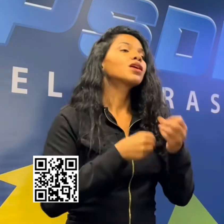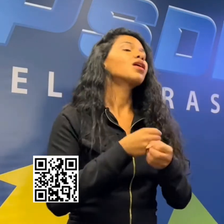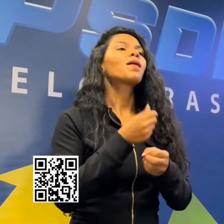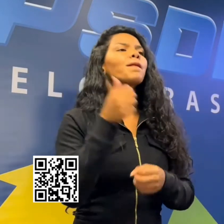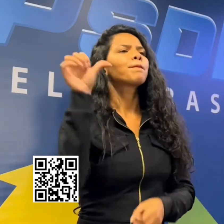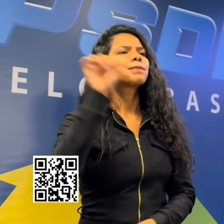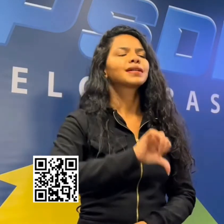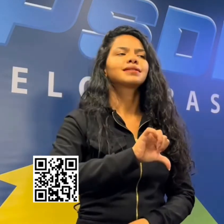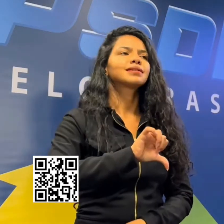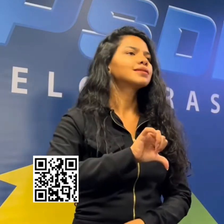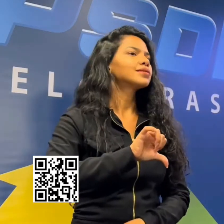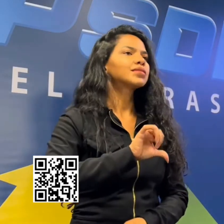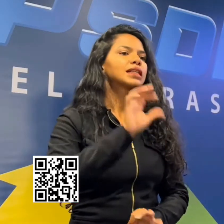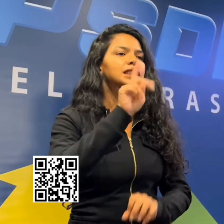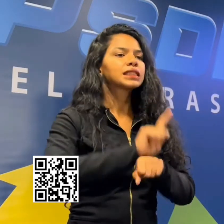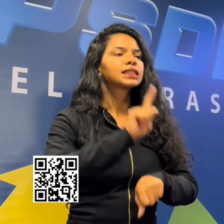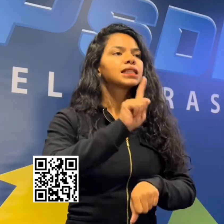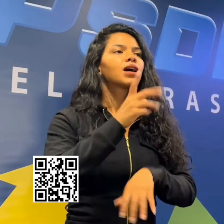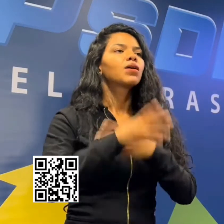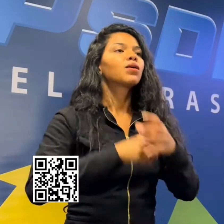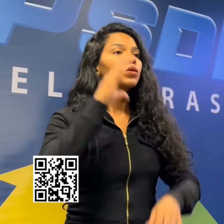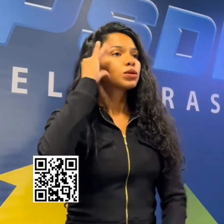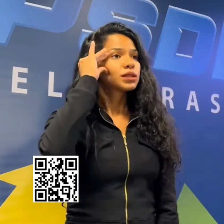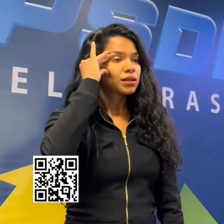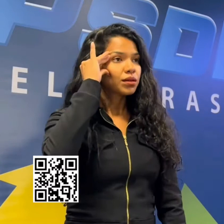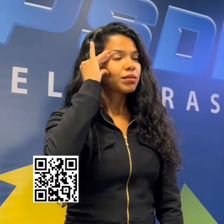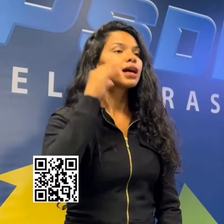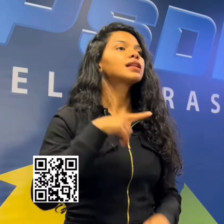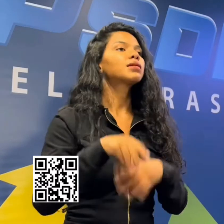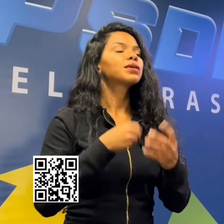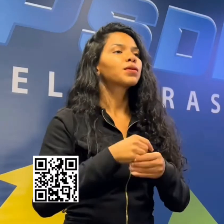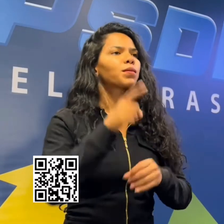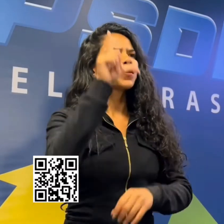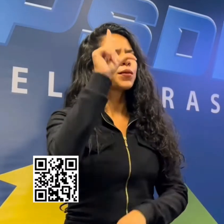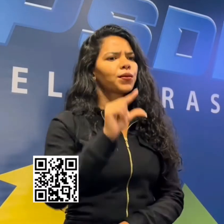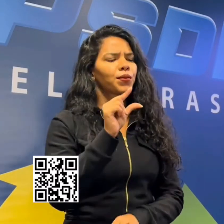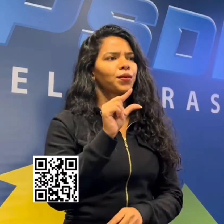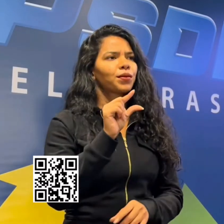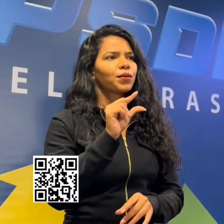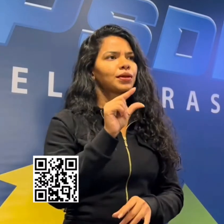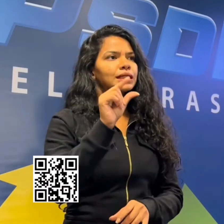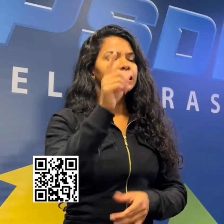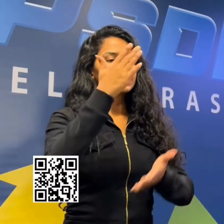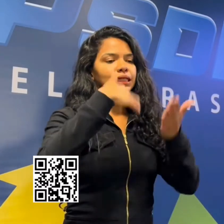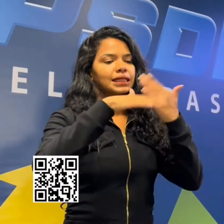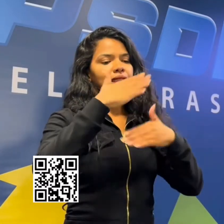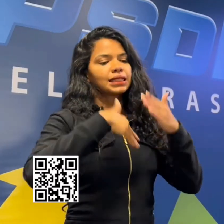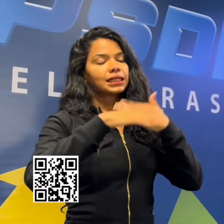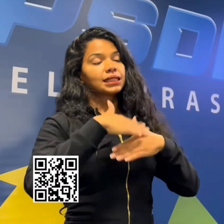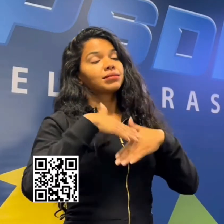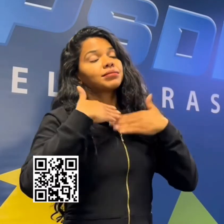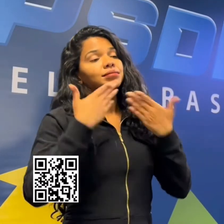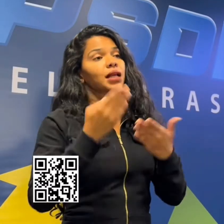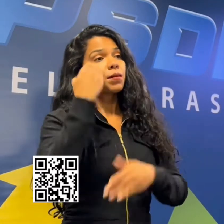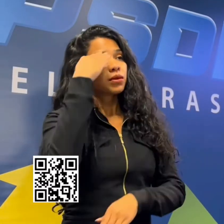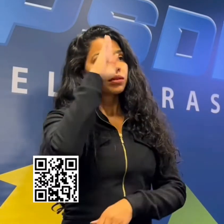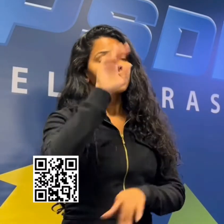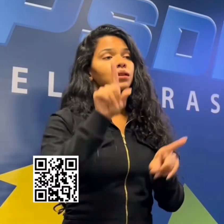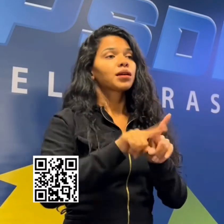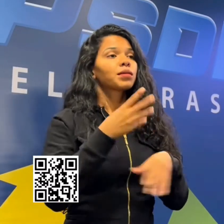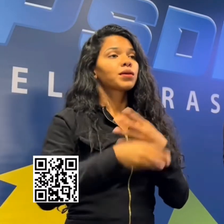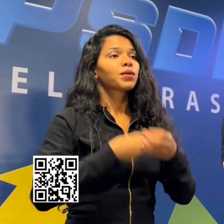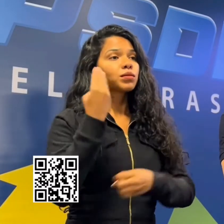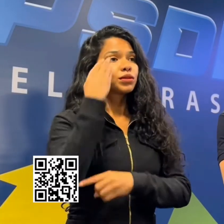economia com Dilma Rousseff nos levou dois anos de recessão e desemprego. E Bolsonaro, Jair